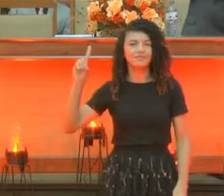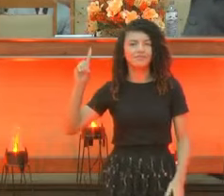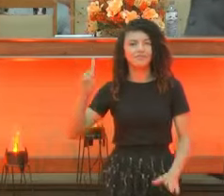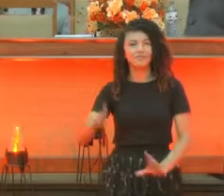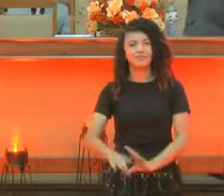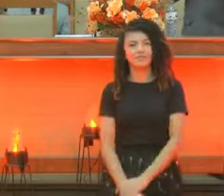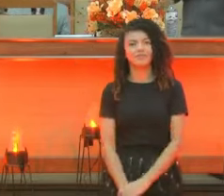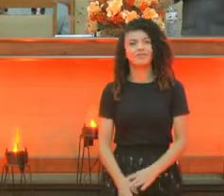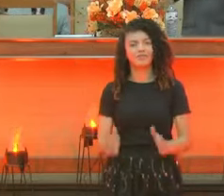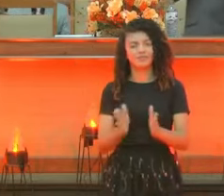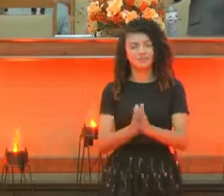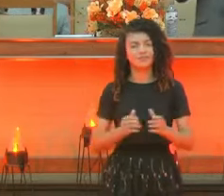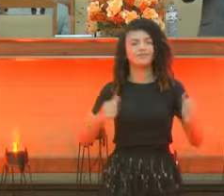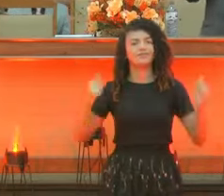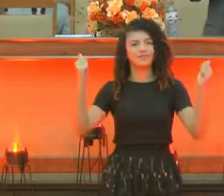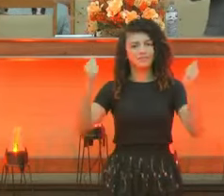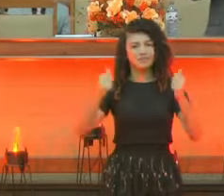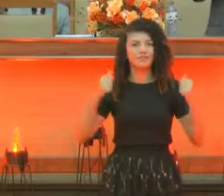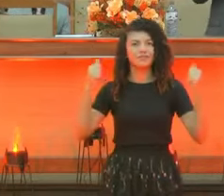Oh, aleluia.